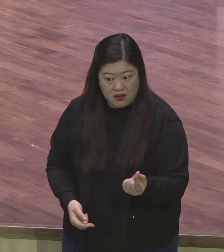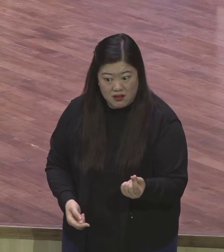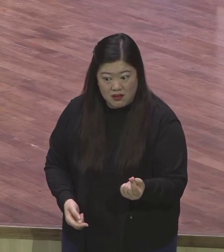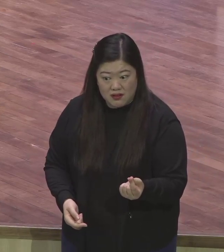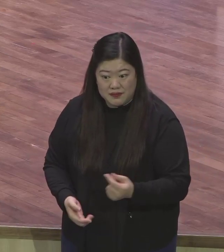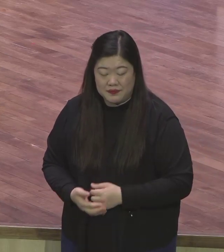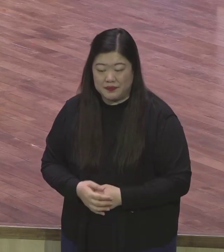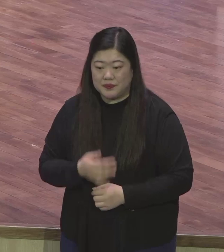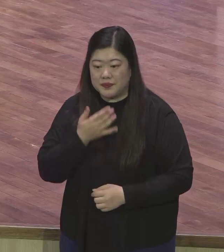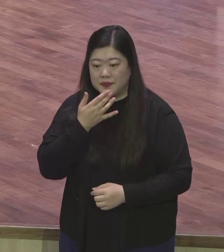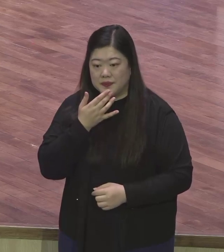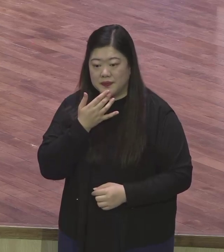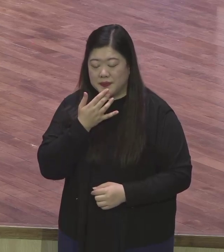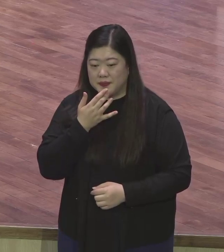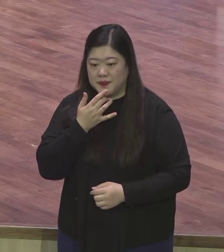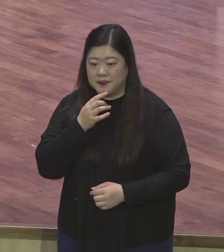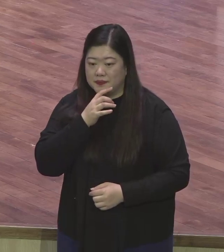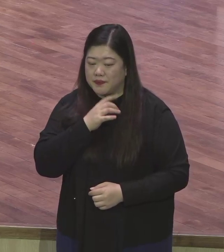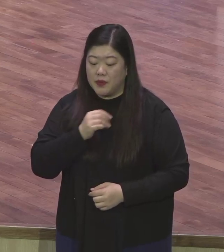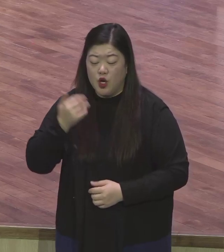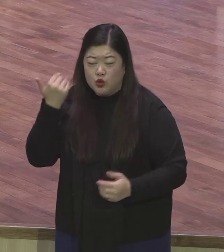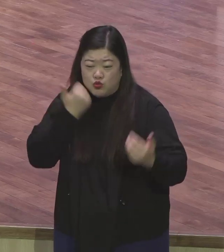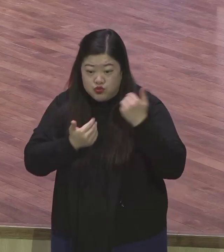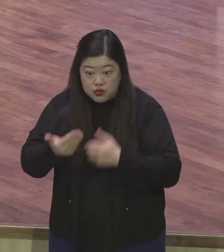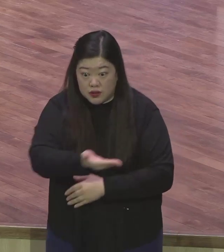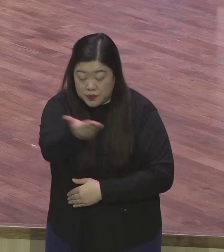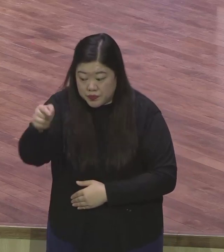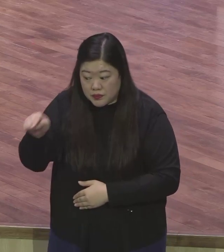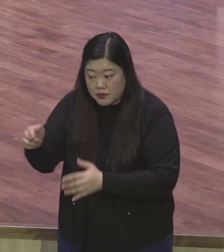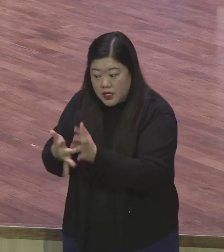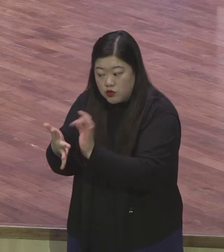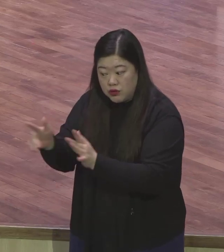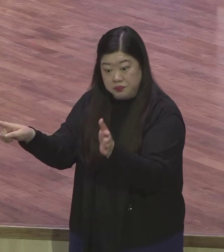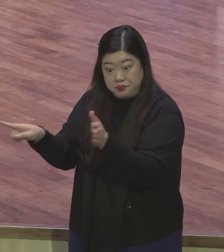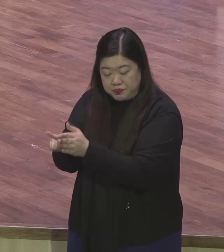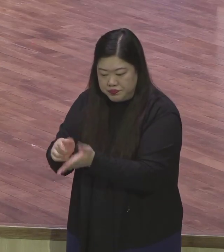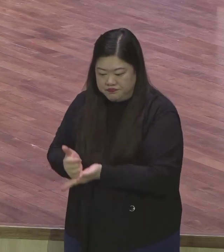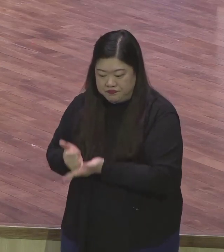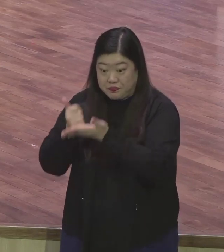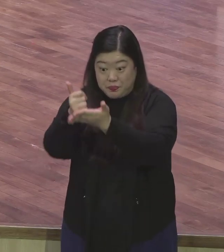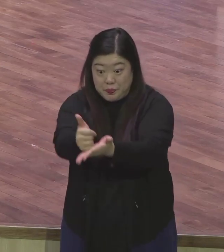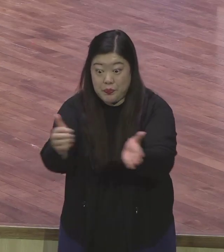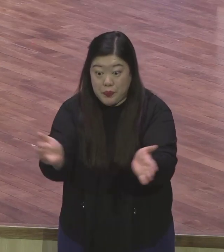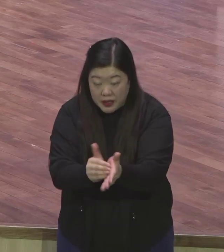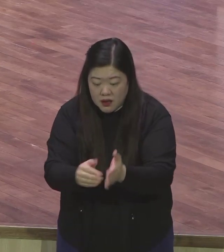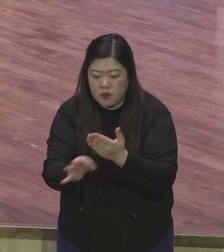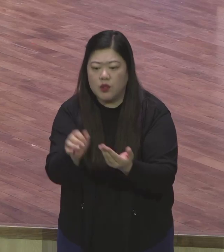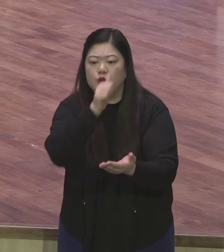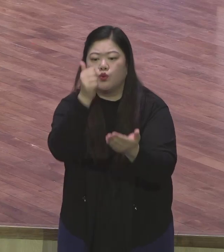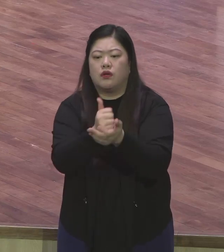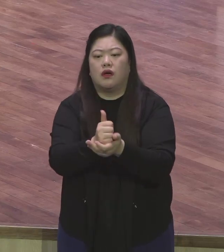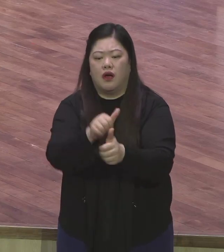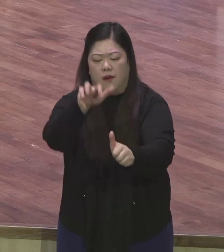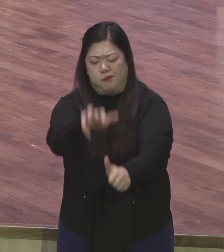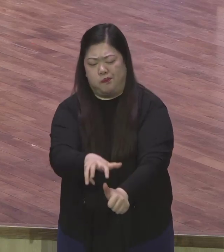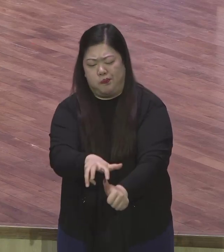이제는 예수 그리스도를 마음에 믿고 입으로 신하면 모든 죄에서 자유함을 얻고 하나님의 자녀가